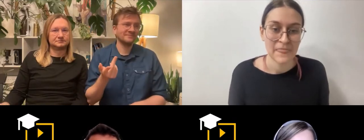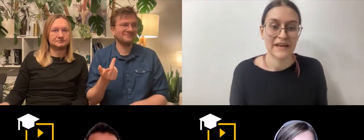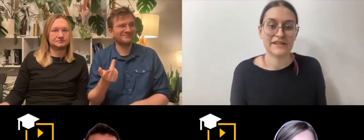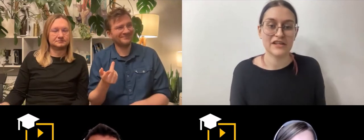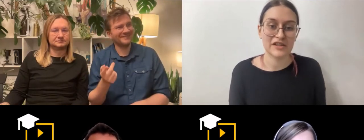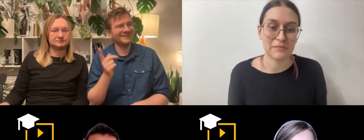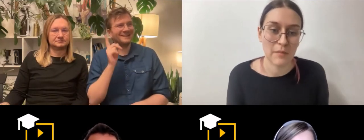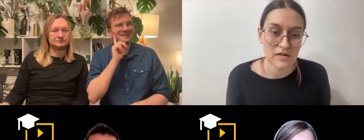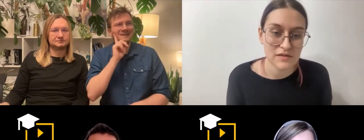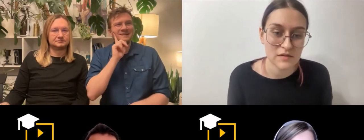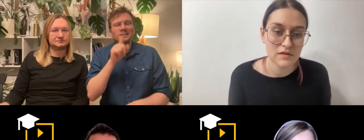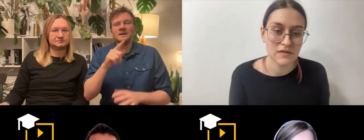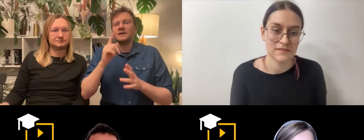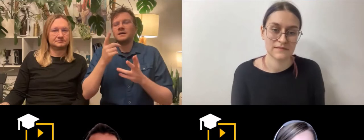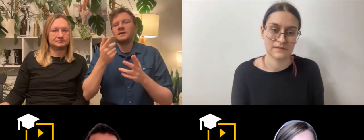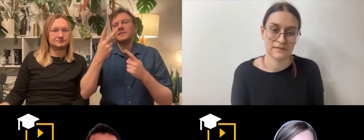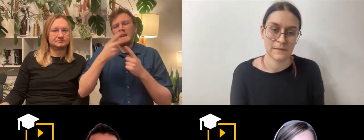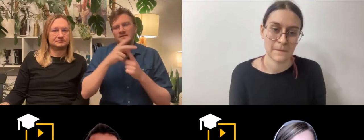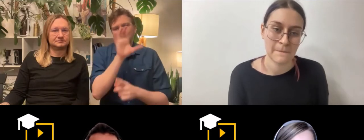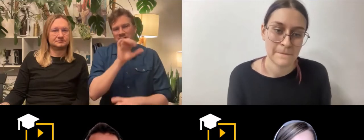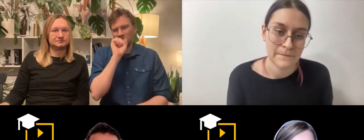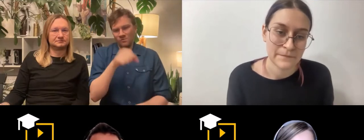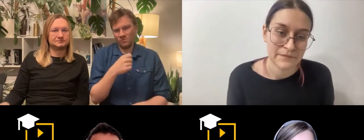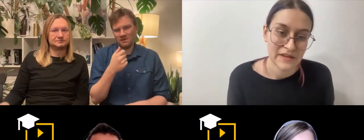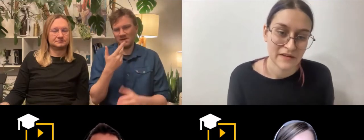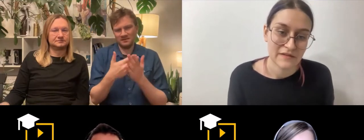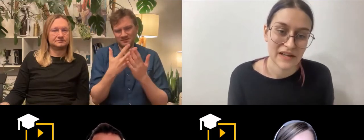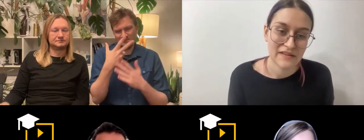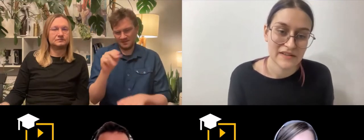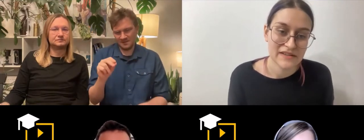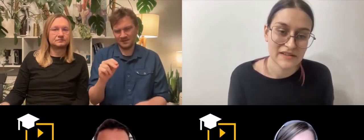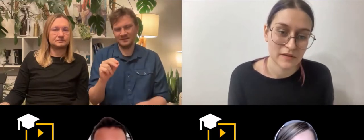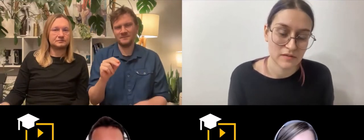Jeżeli to jest po polsku, w telewizji w ogóle.